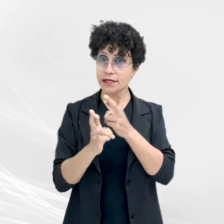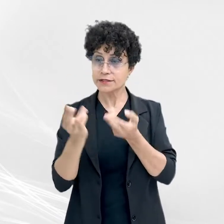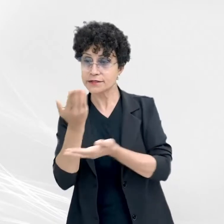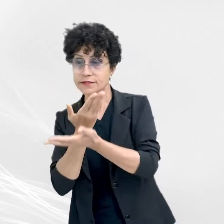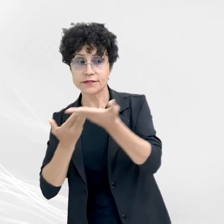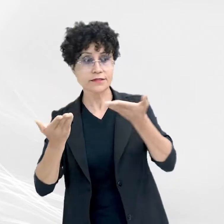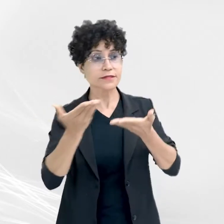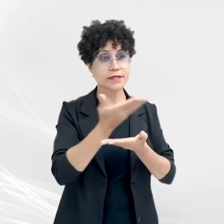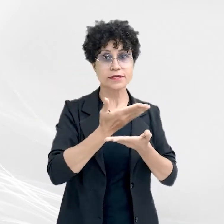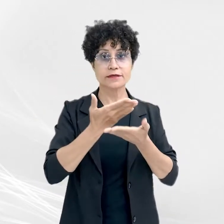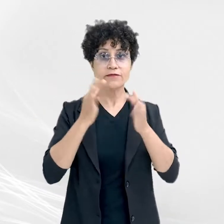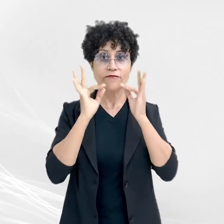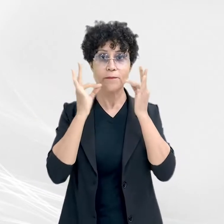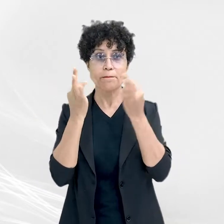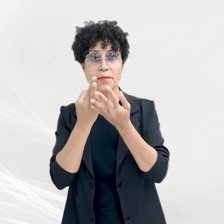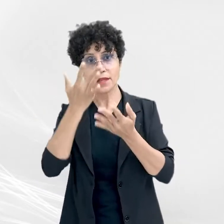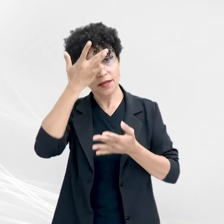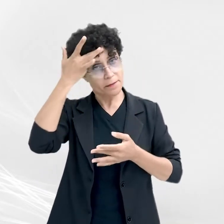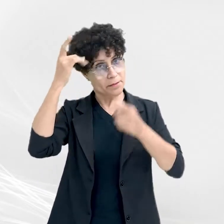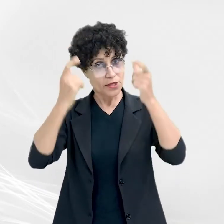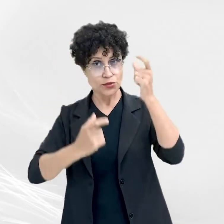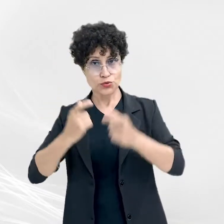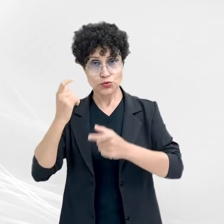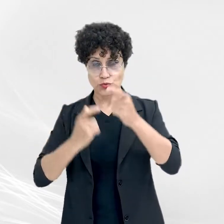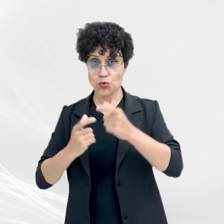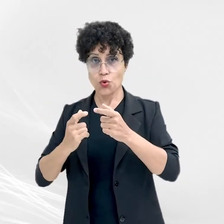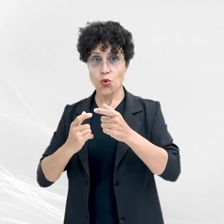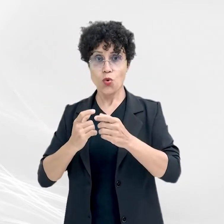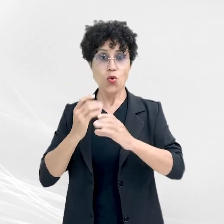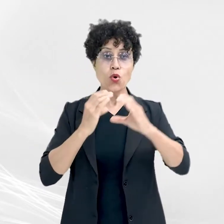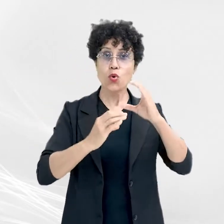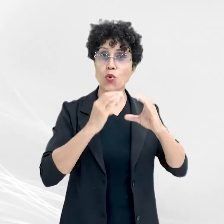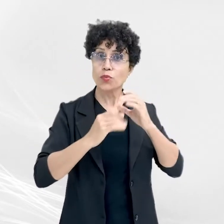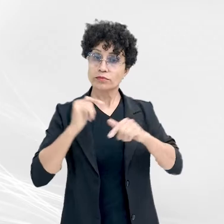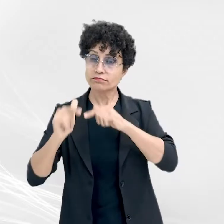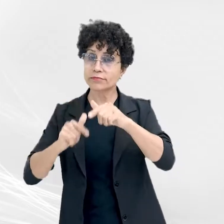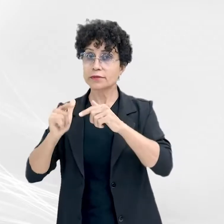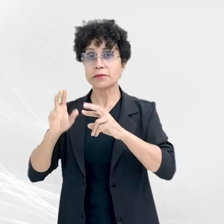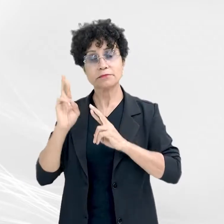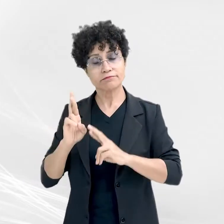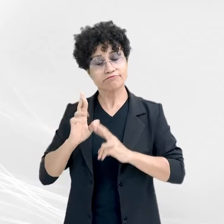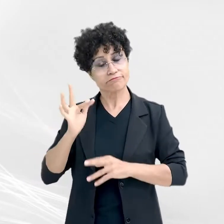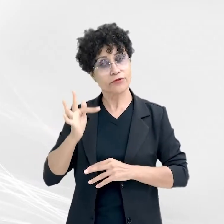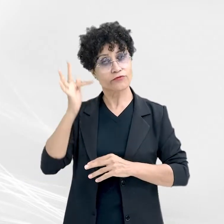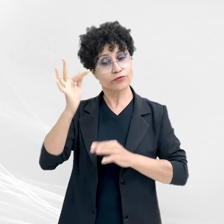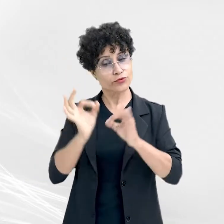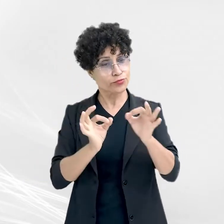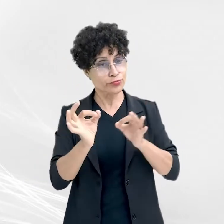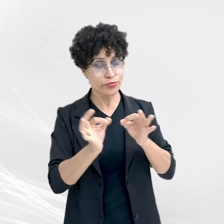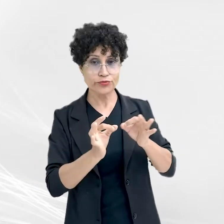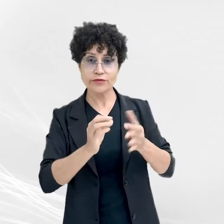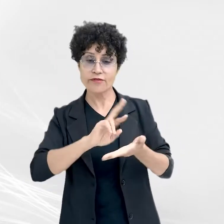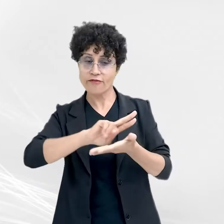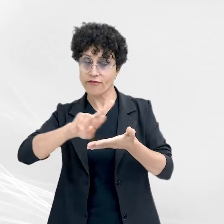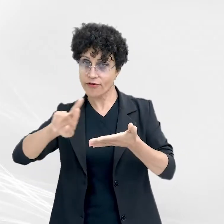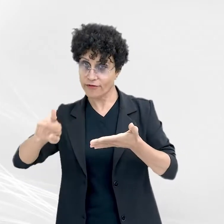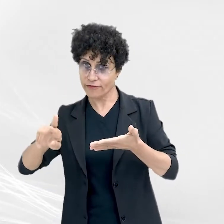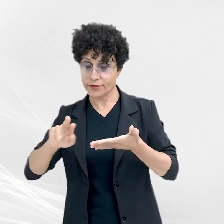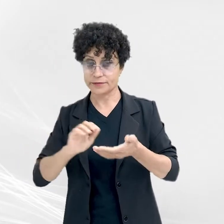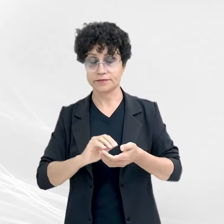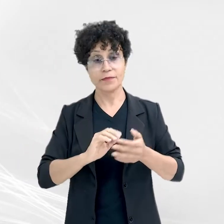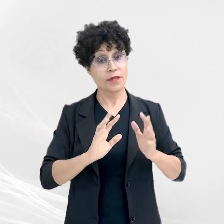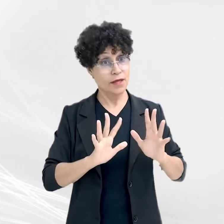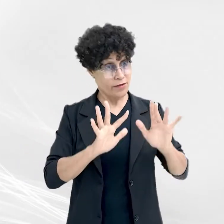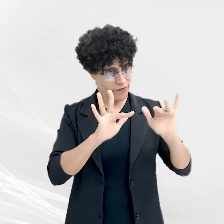interpessoais, família, comunicação, trabalho, perspectiva de futuro, planejamento, entre outros.